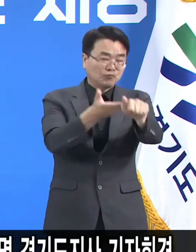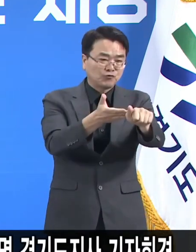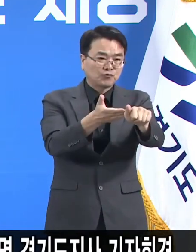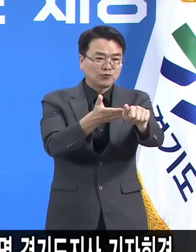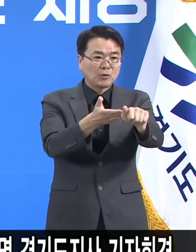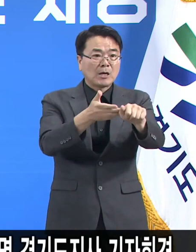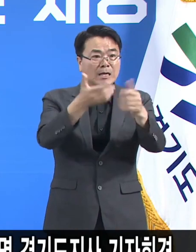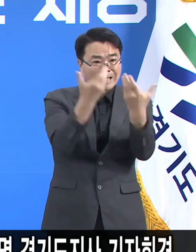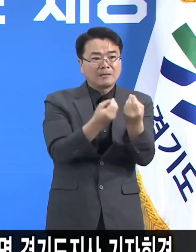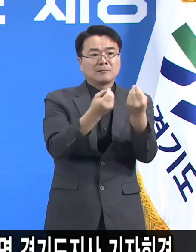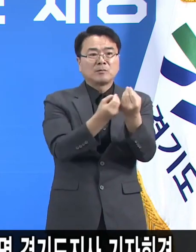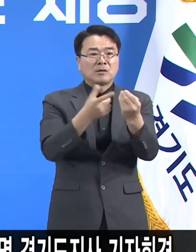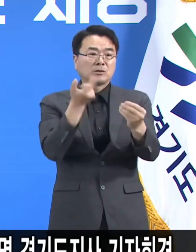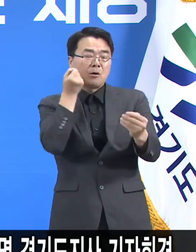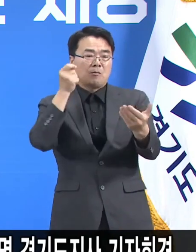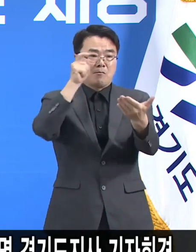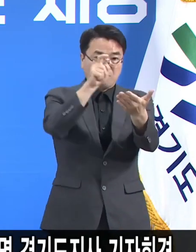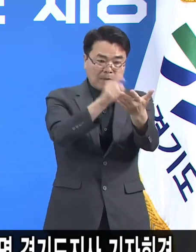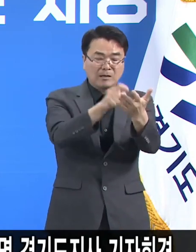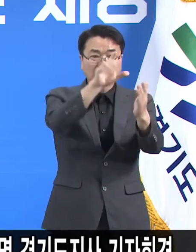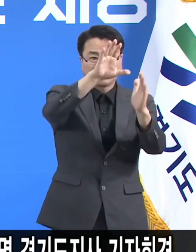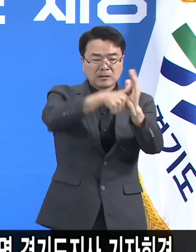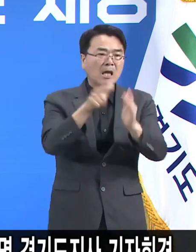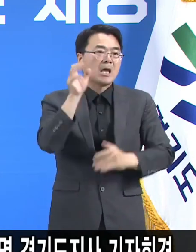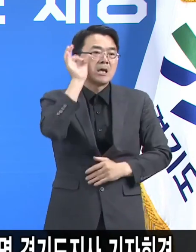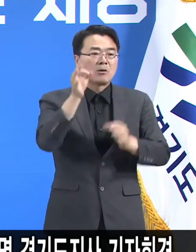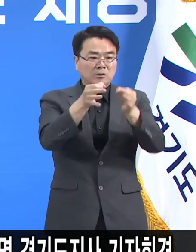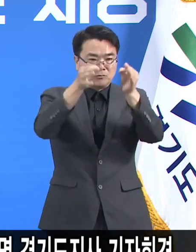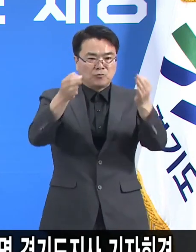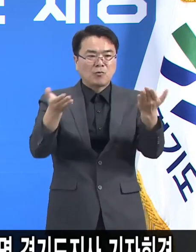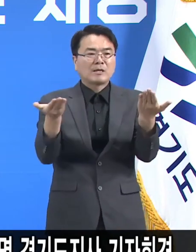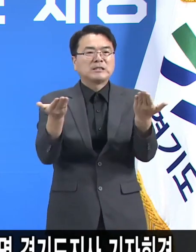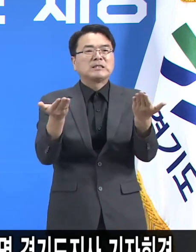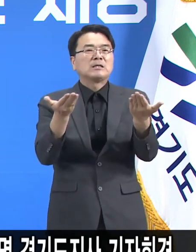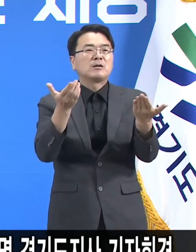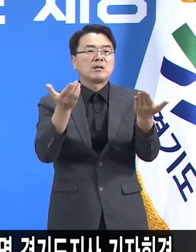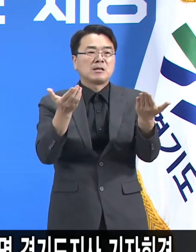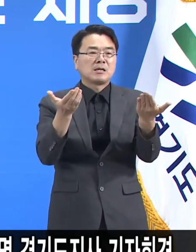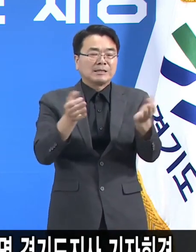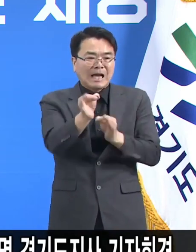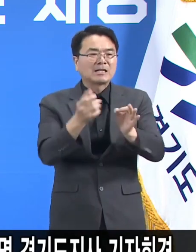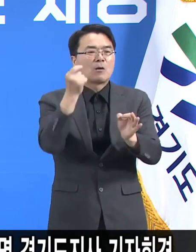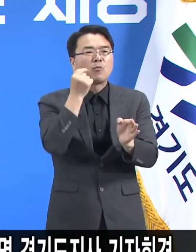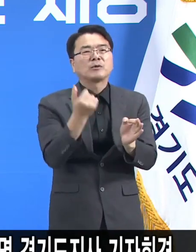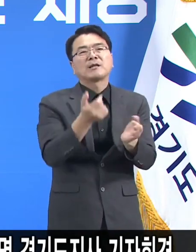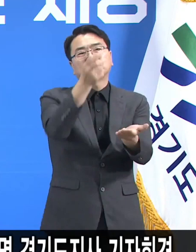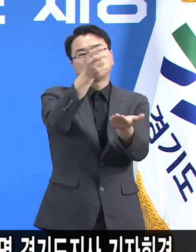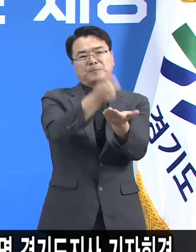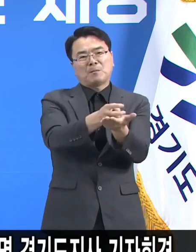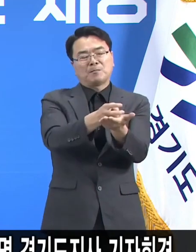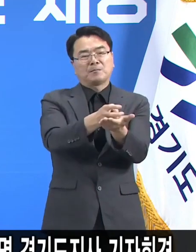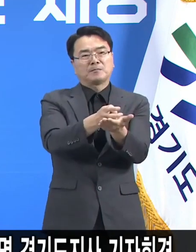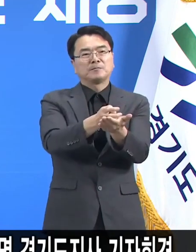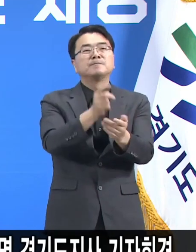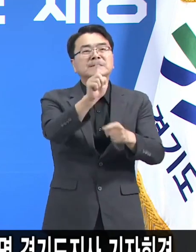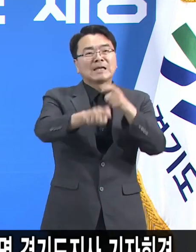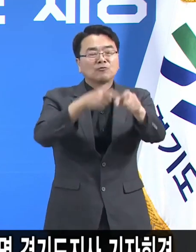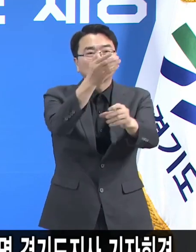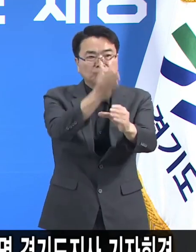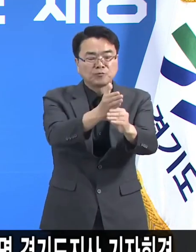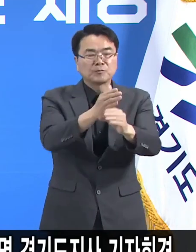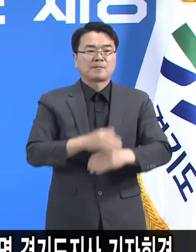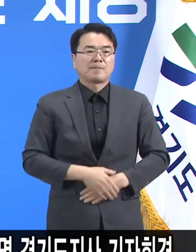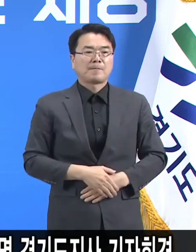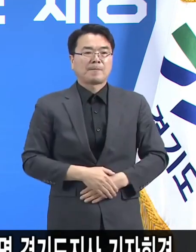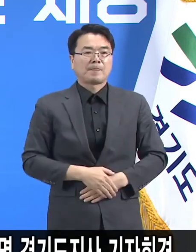10일의 영업정지 처분 등의 강력한 조치를 시행합니다. 경기도는 지난 7일 도내 시군에